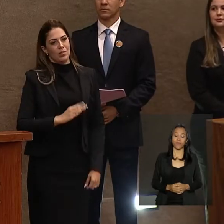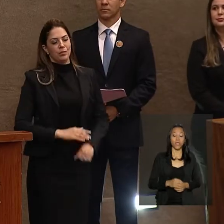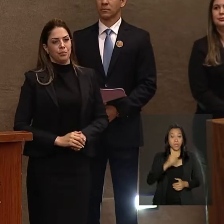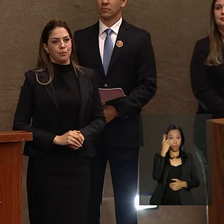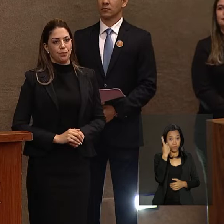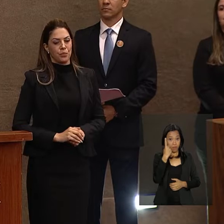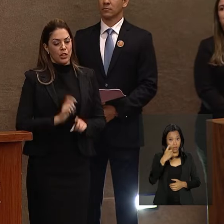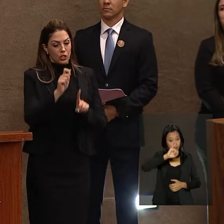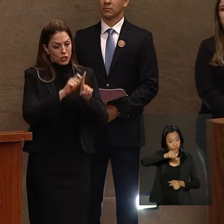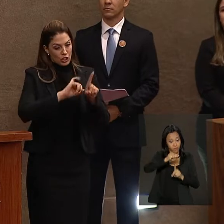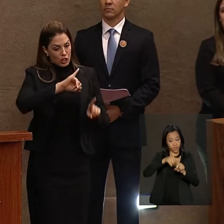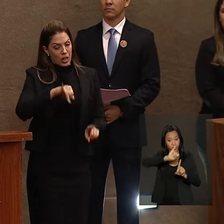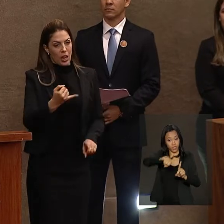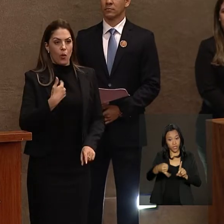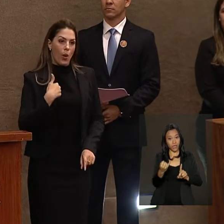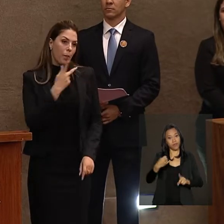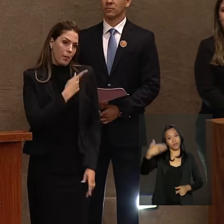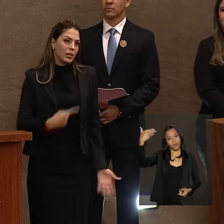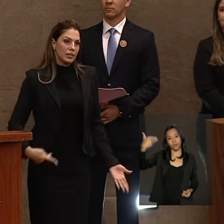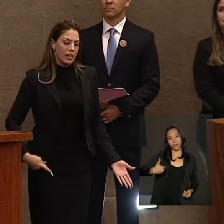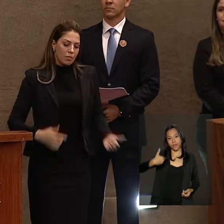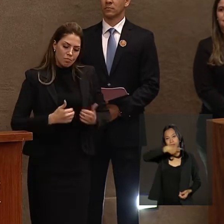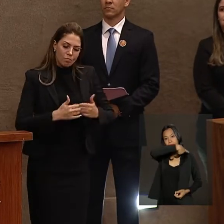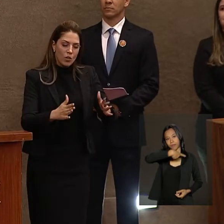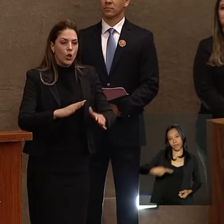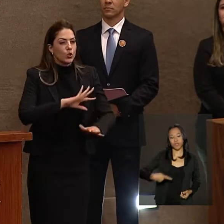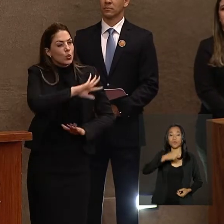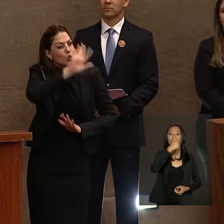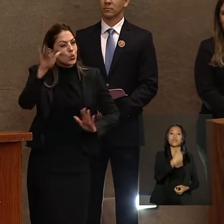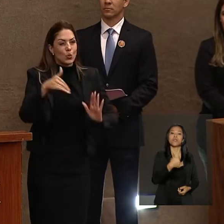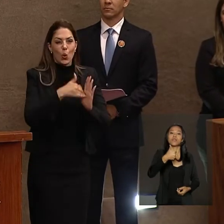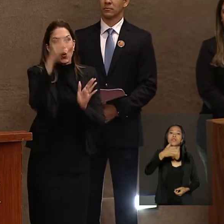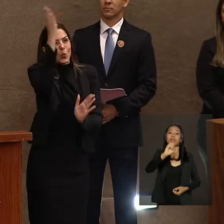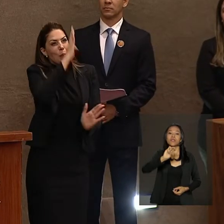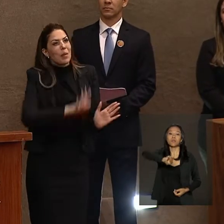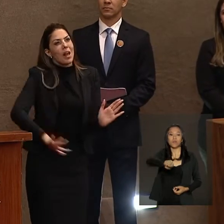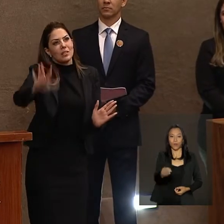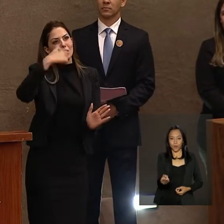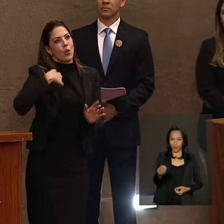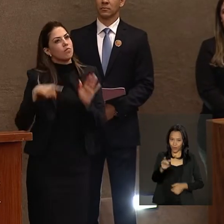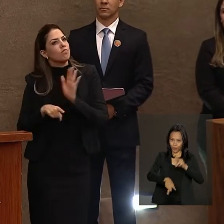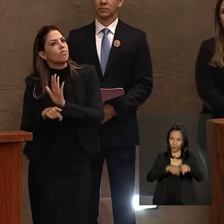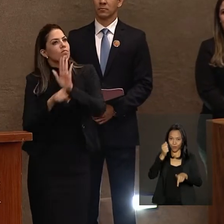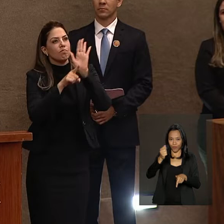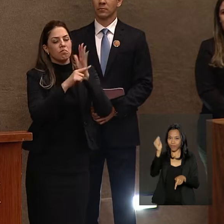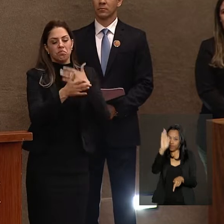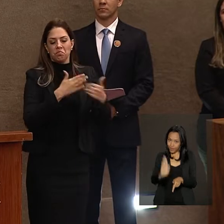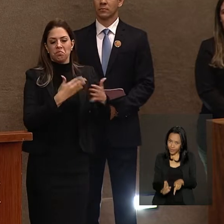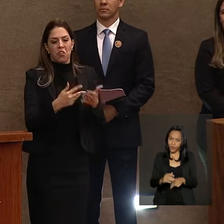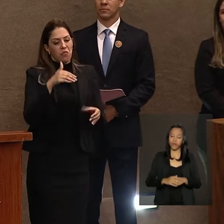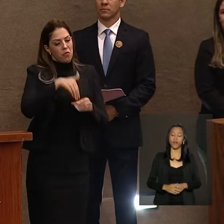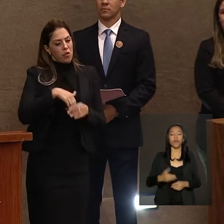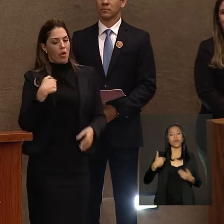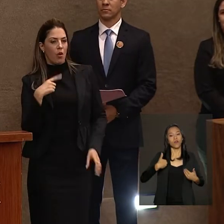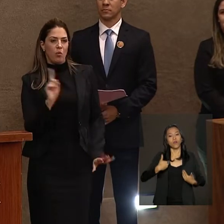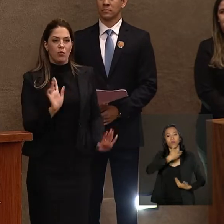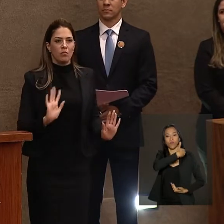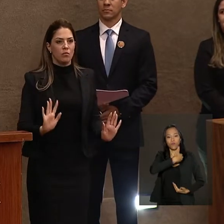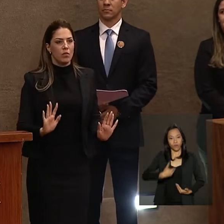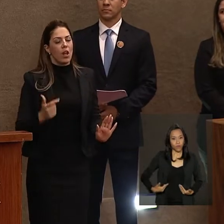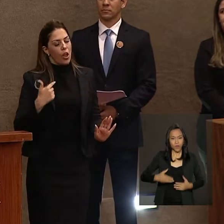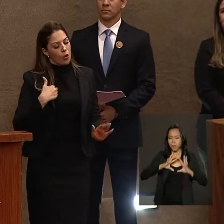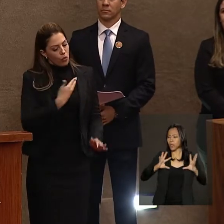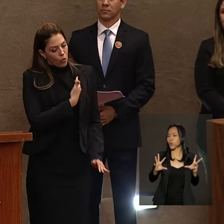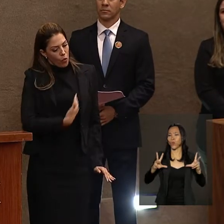1º de janeiro, serei o presidente dos 210 milhões de brasileiros. Governarei em benefício de